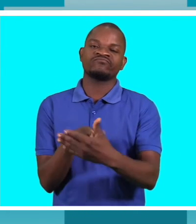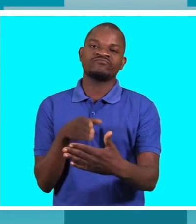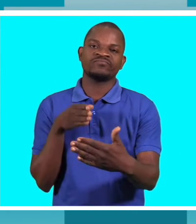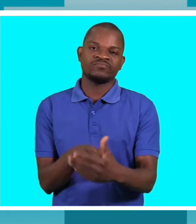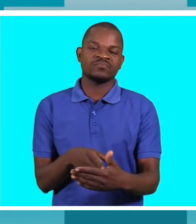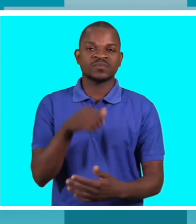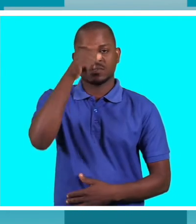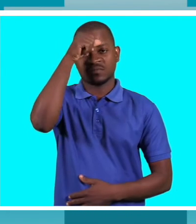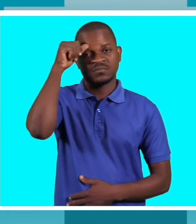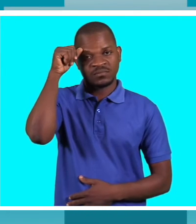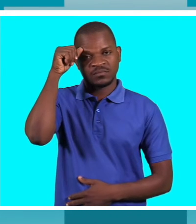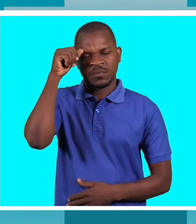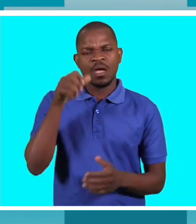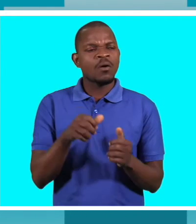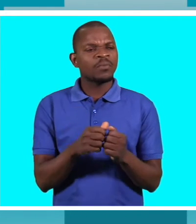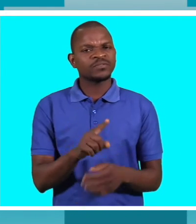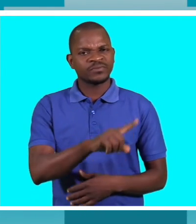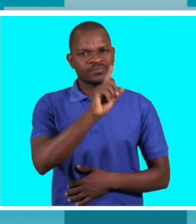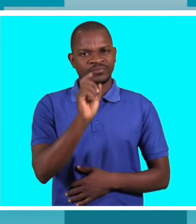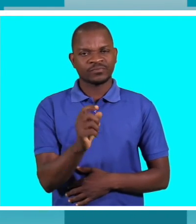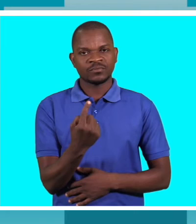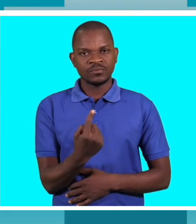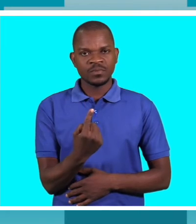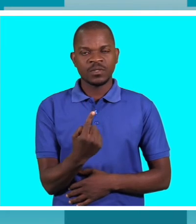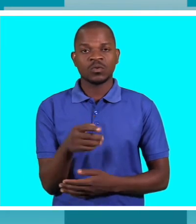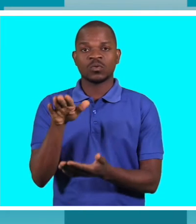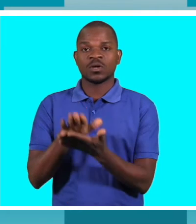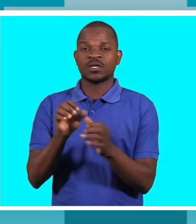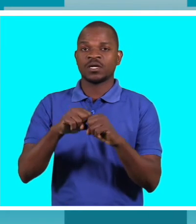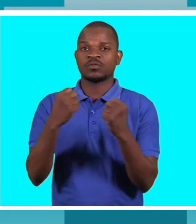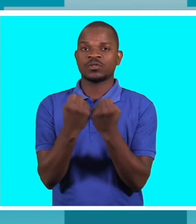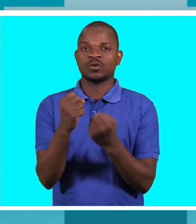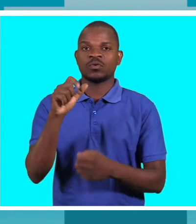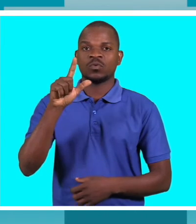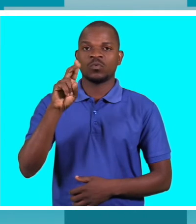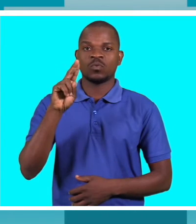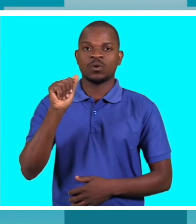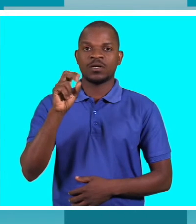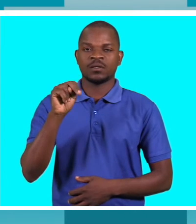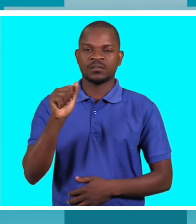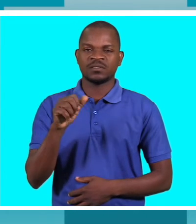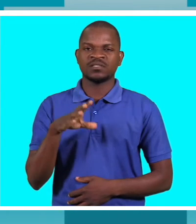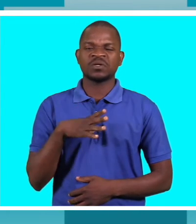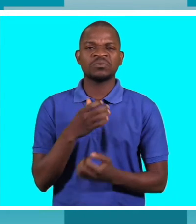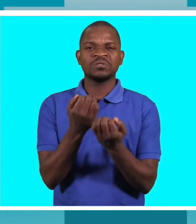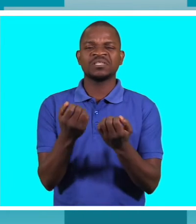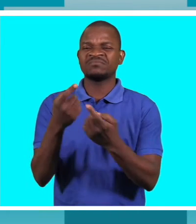complicado. Eu sei que a Luana abrega crianças com várias patologias e a